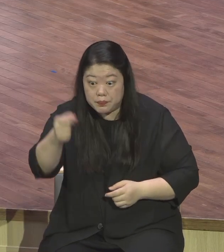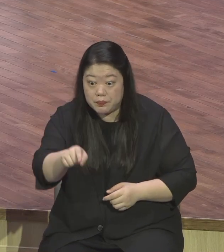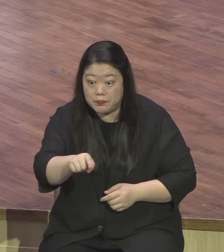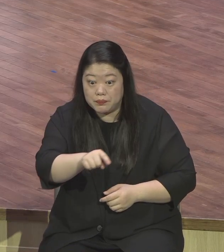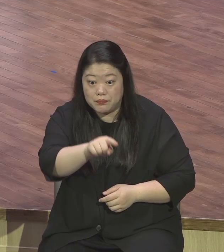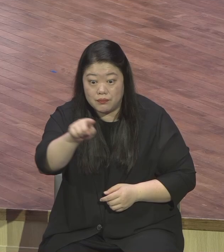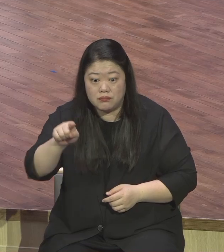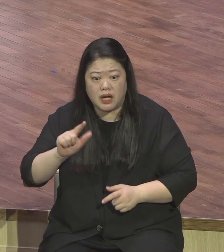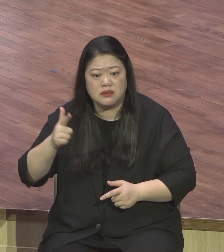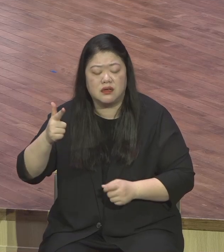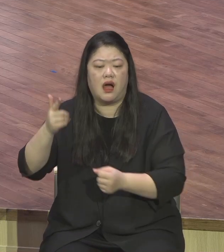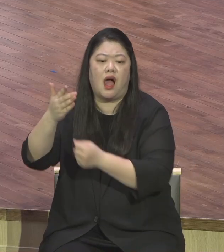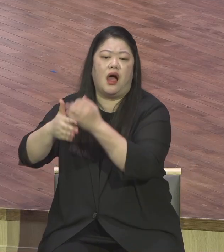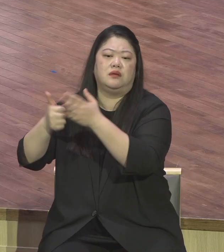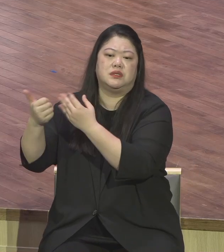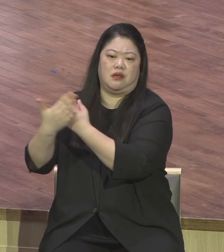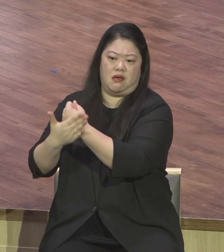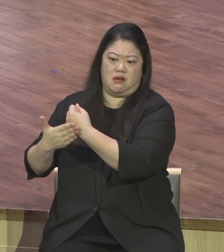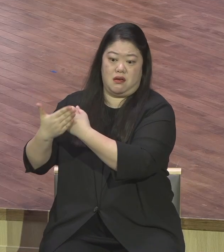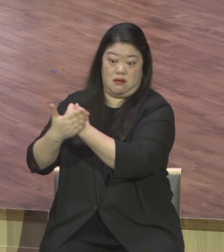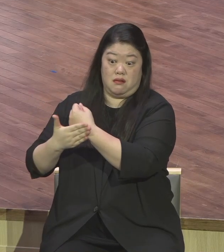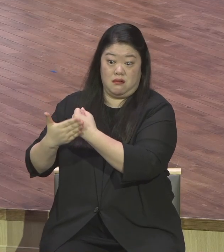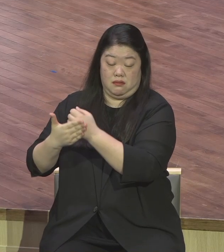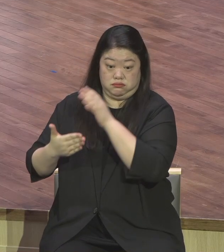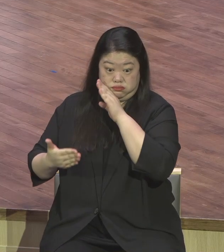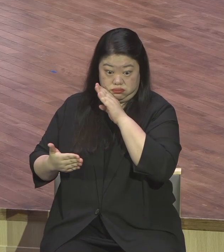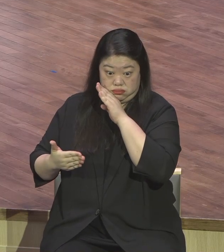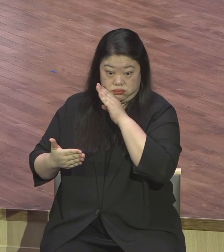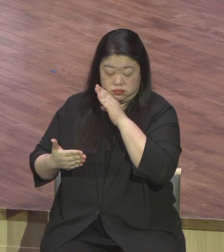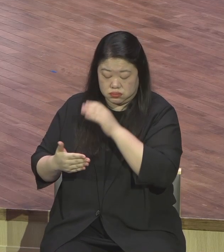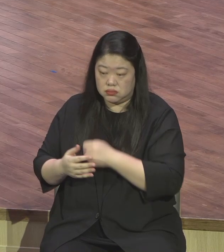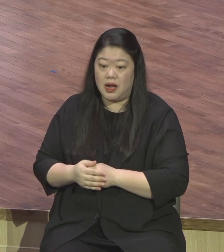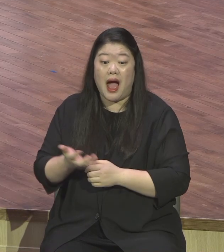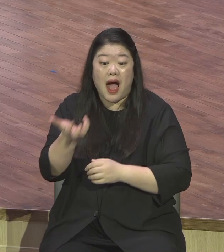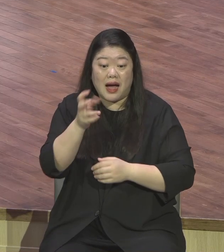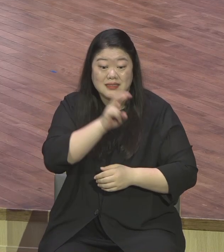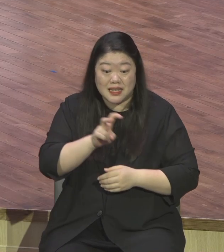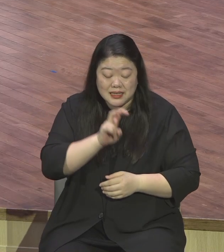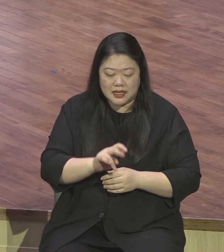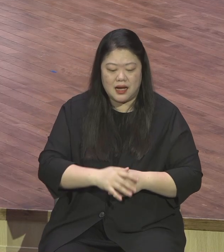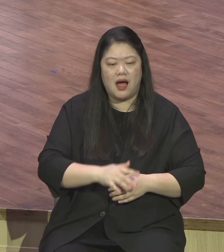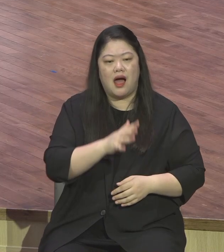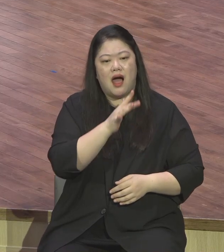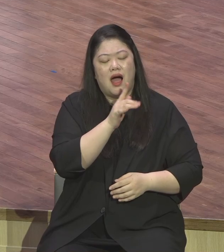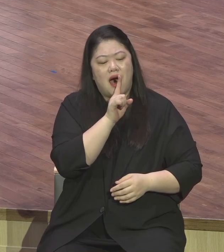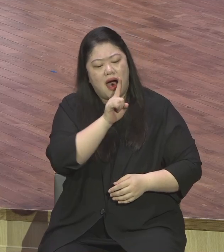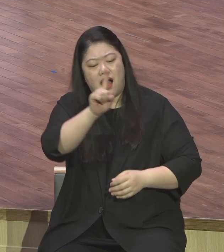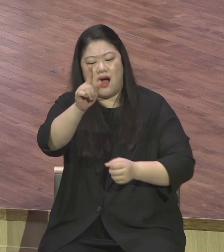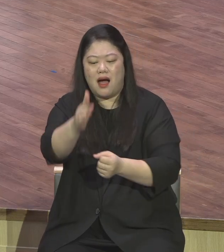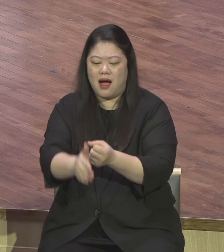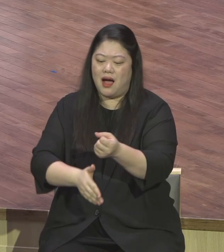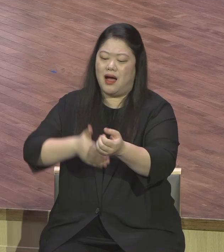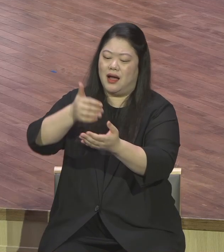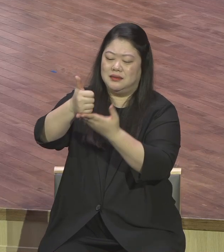은혜입니다 하나님의 은혜 아 하나님의 은혜를 있을 데 없는 자 왜